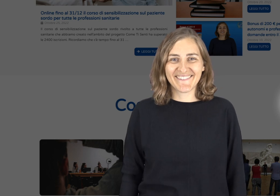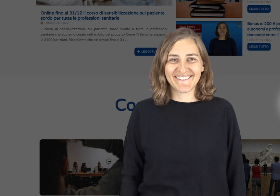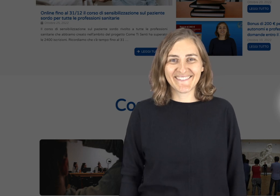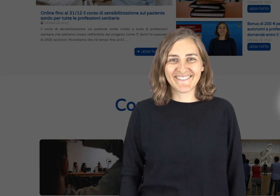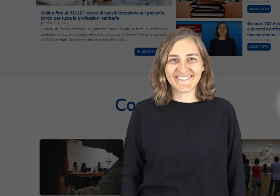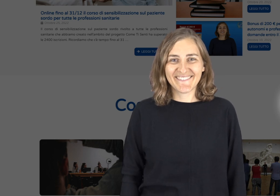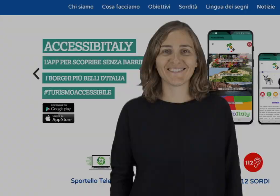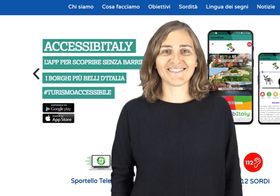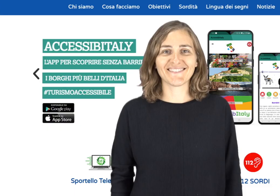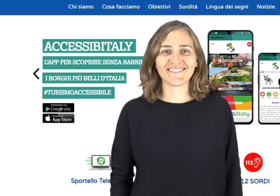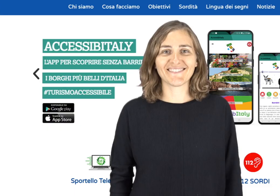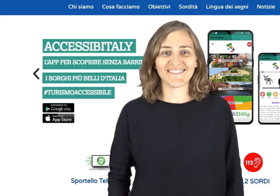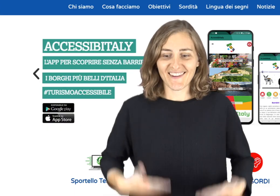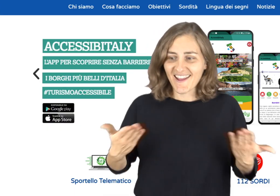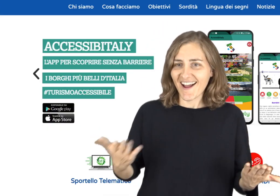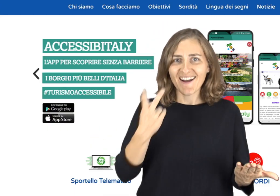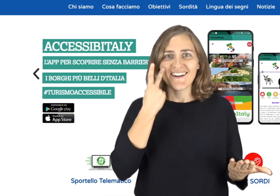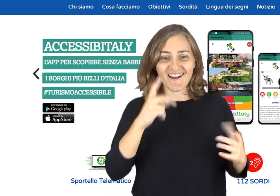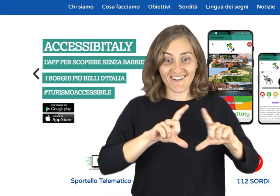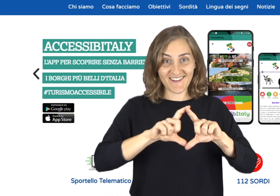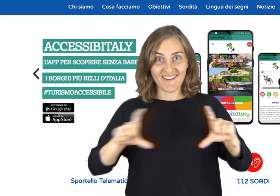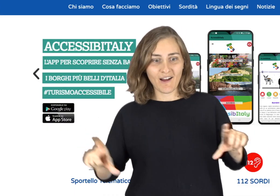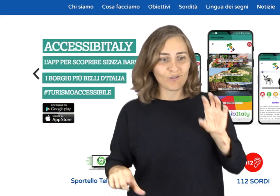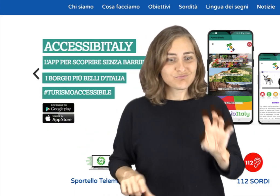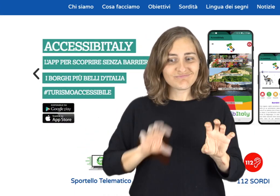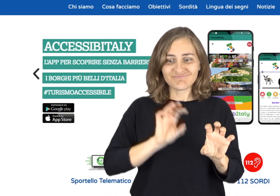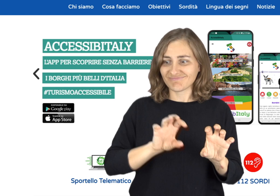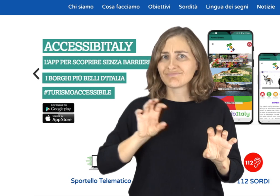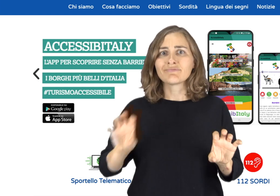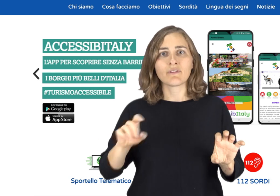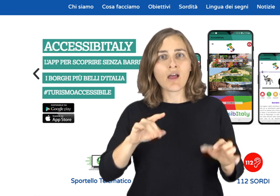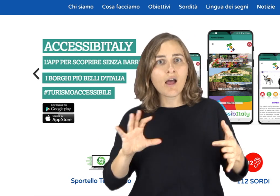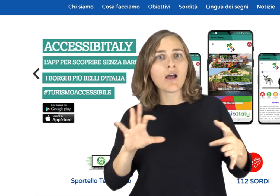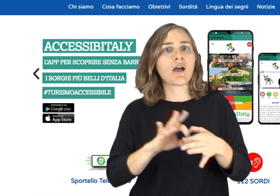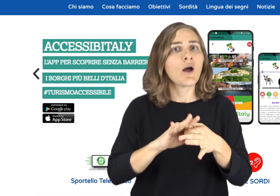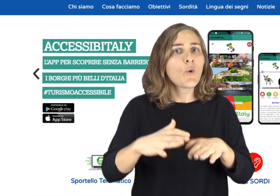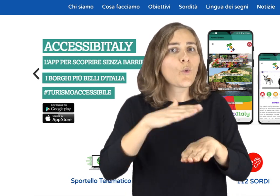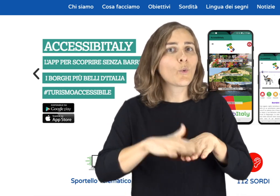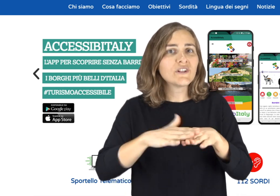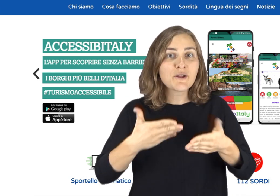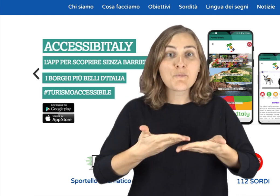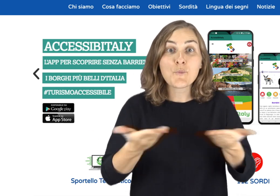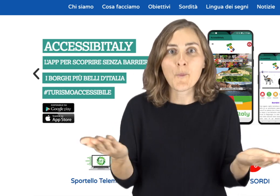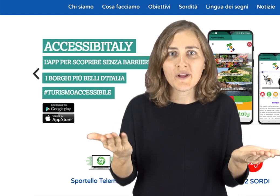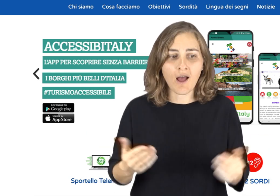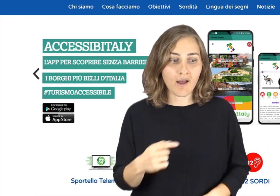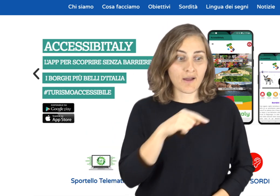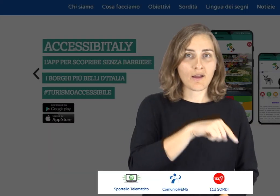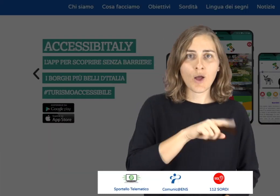Poi gli utenti troveranno in evidenza nella home page i collegamenti alle piattaforme di pubblica utilità Comunic Chiocciola